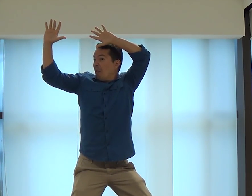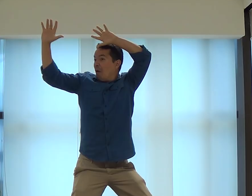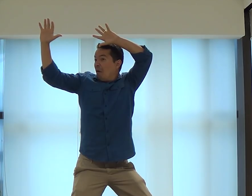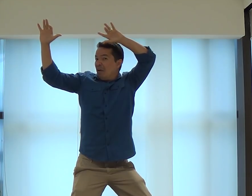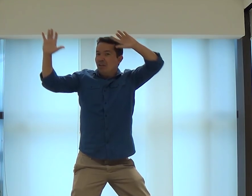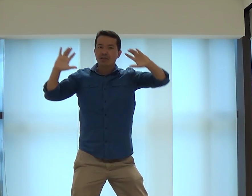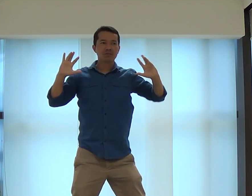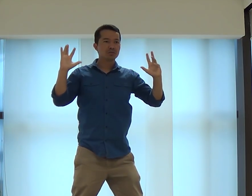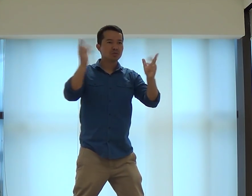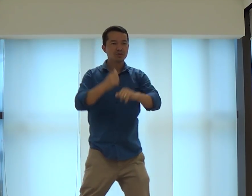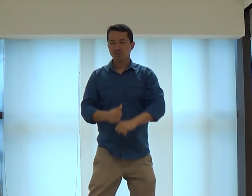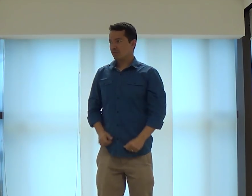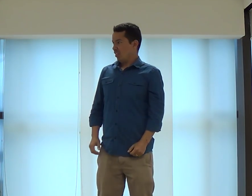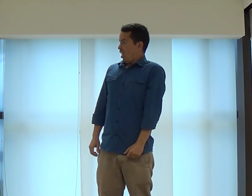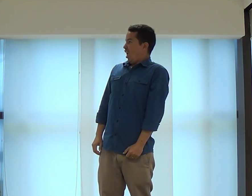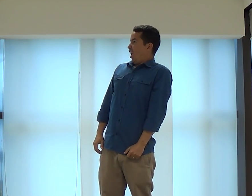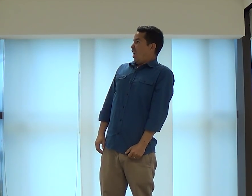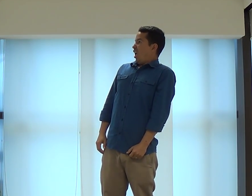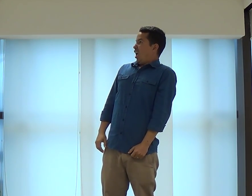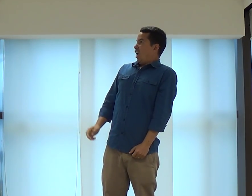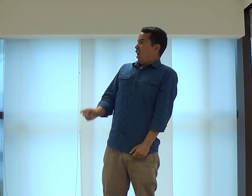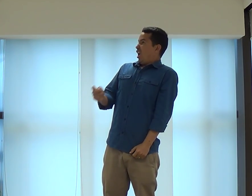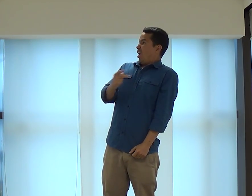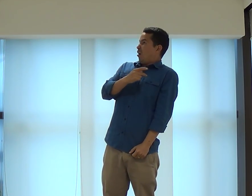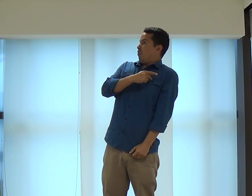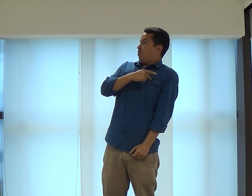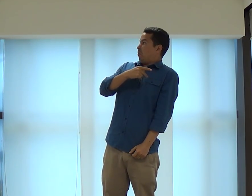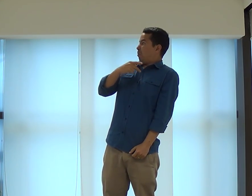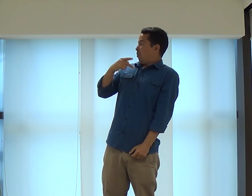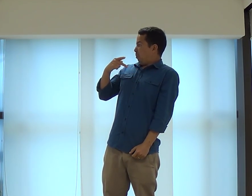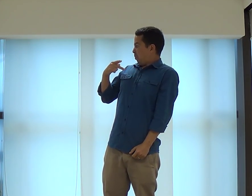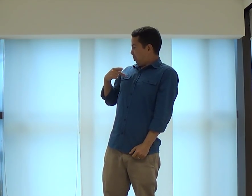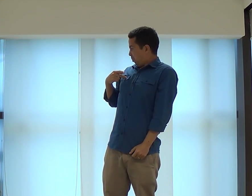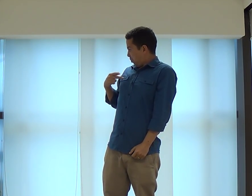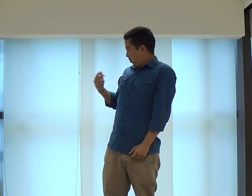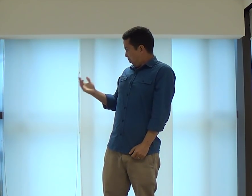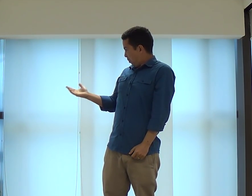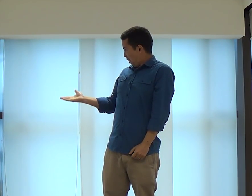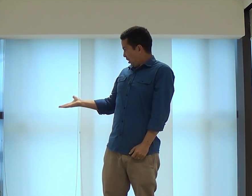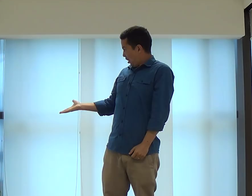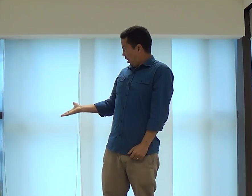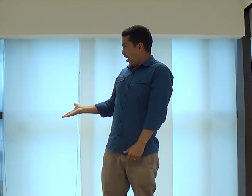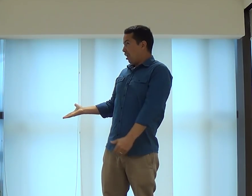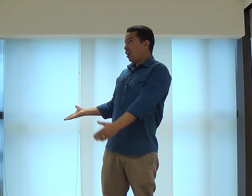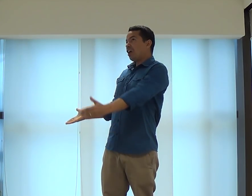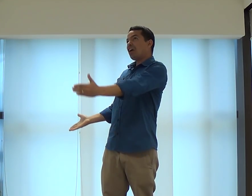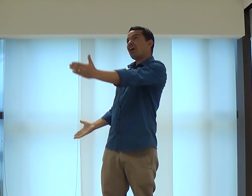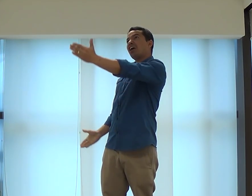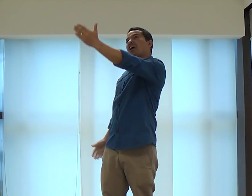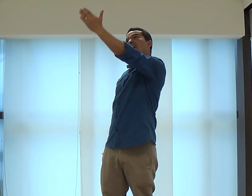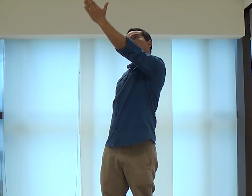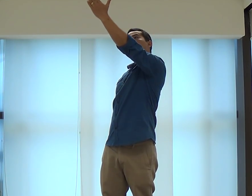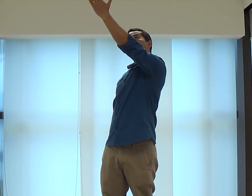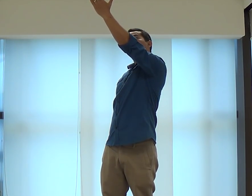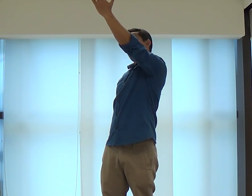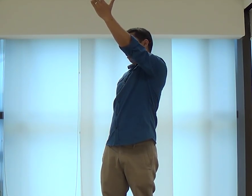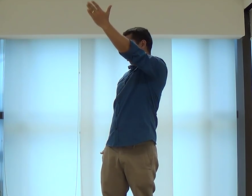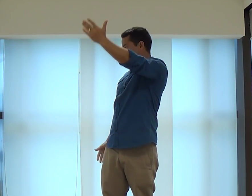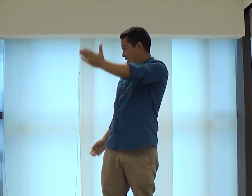aquelas coisas ali. E todas as pessoas iam olhar. Ah, pastor? Como assim? Olha ali